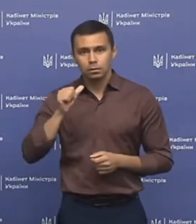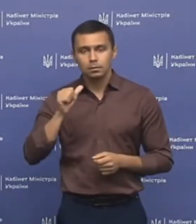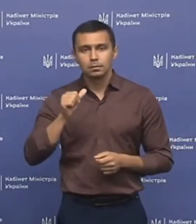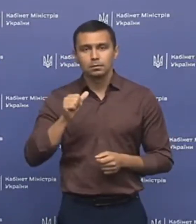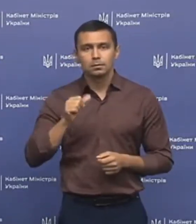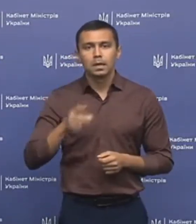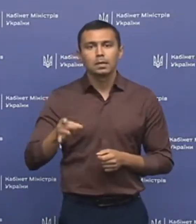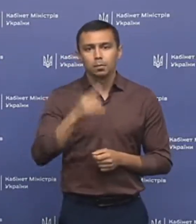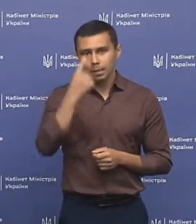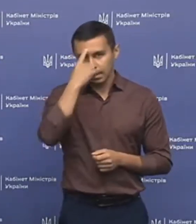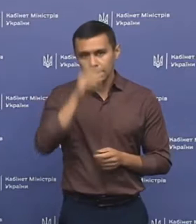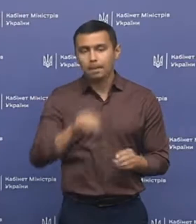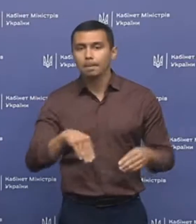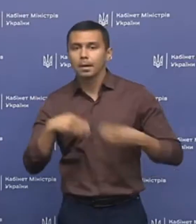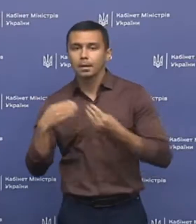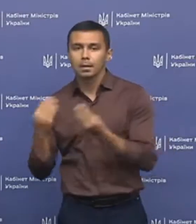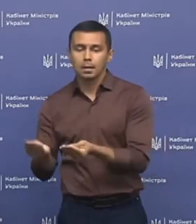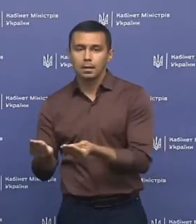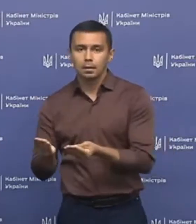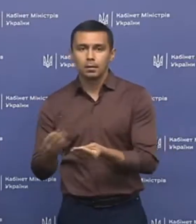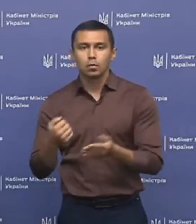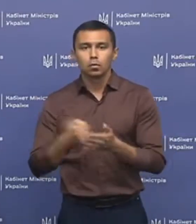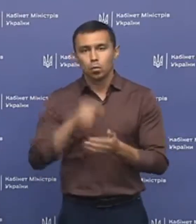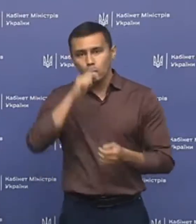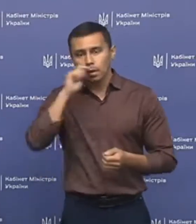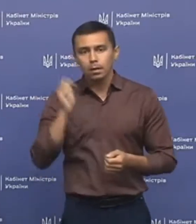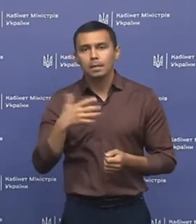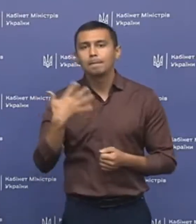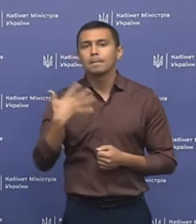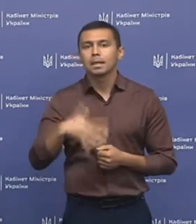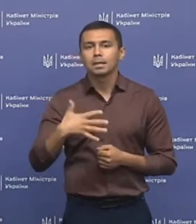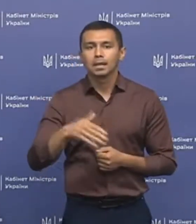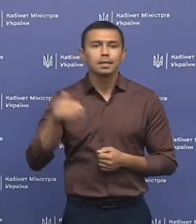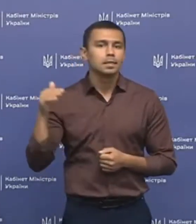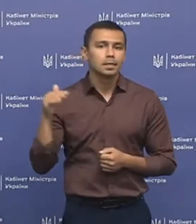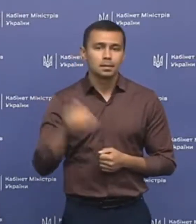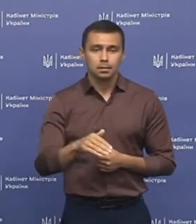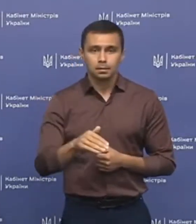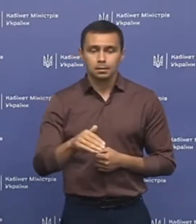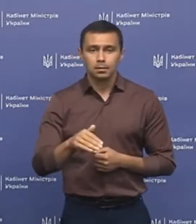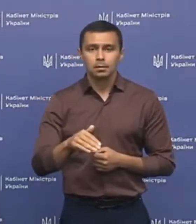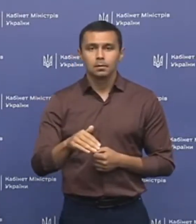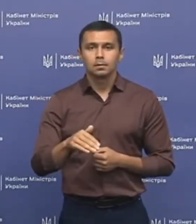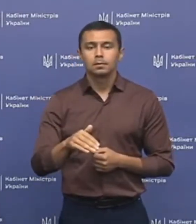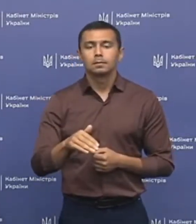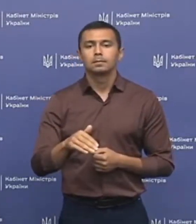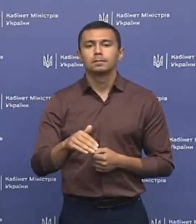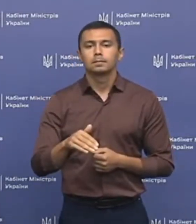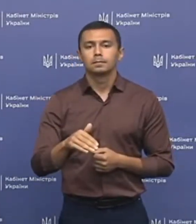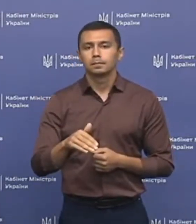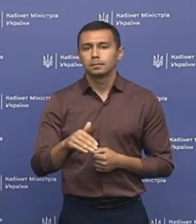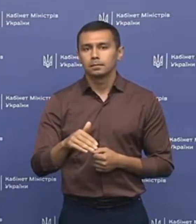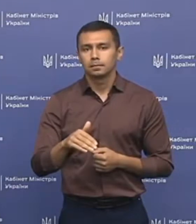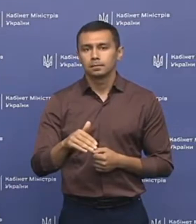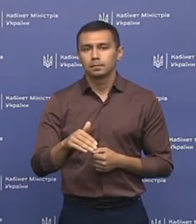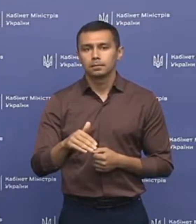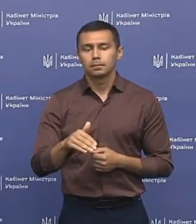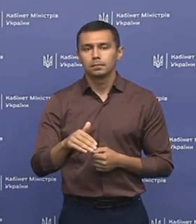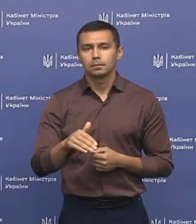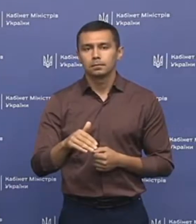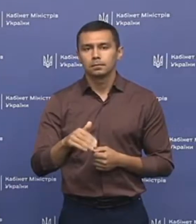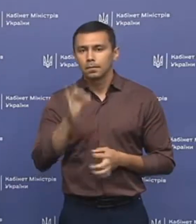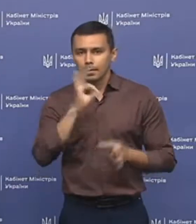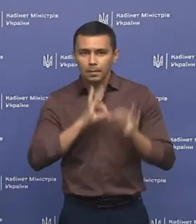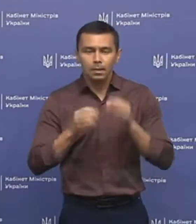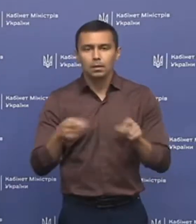Республіка Індія передала до України 50 тисяч доз